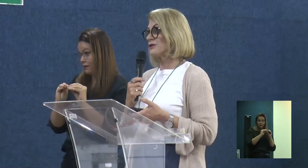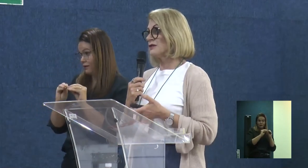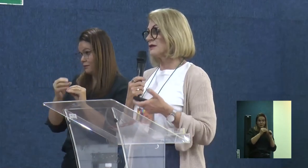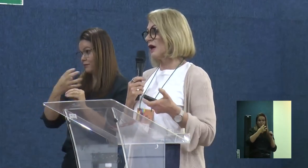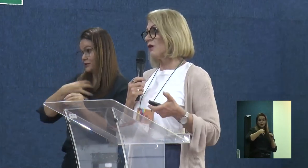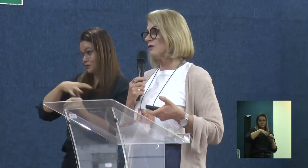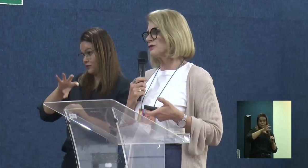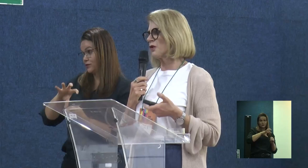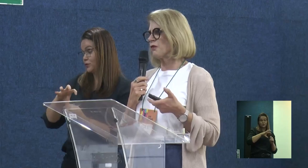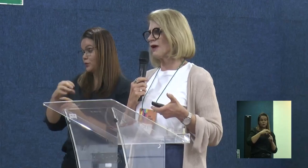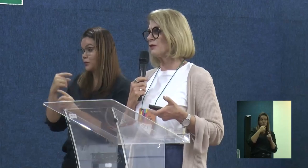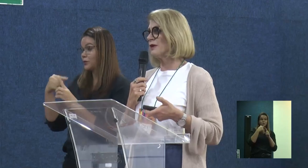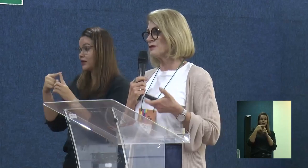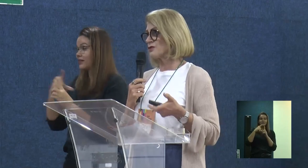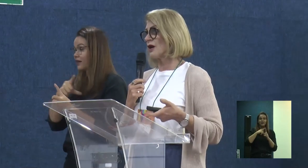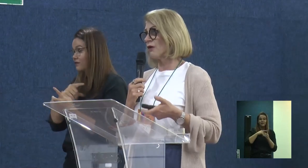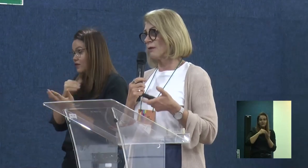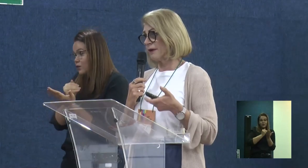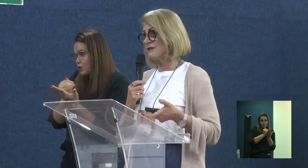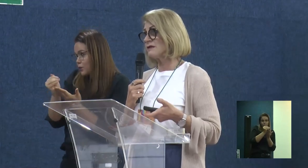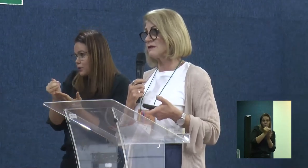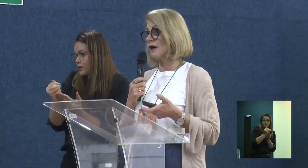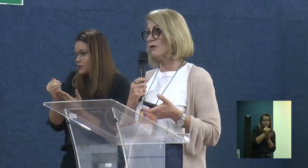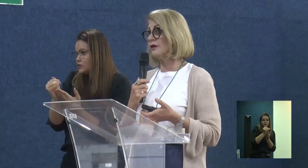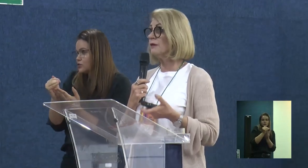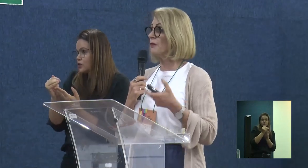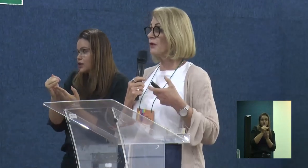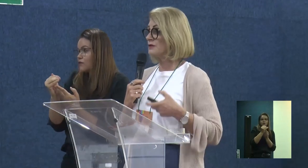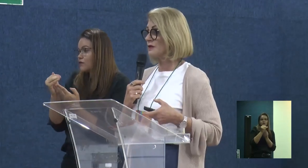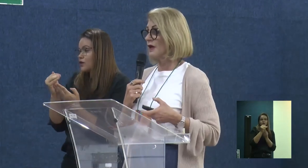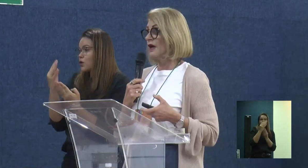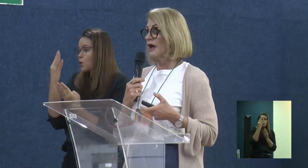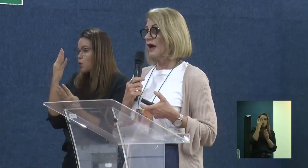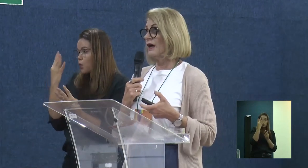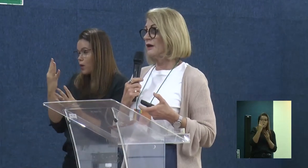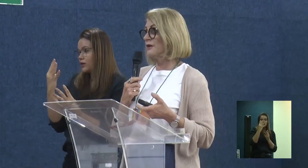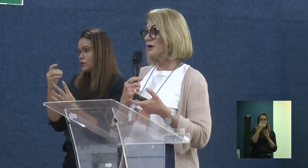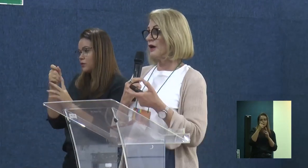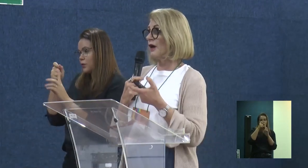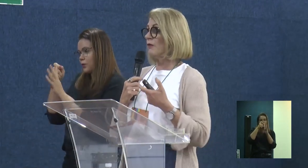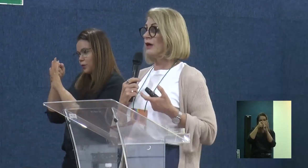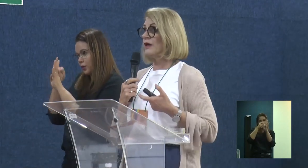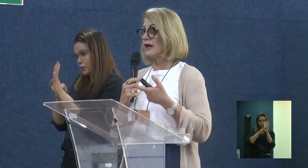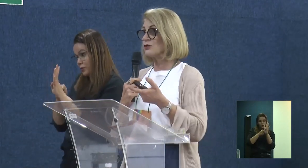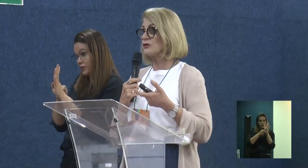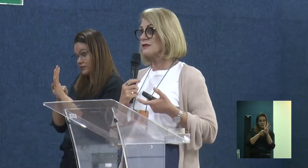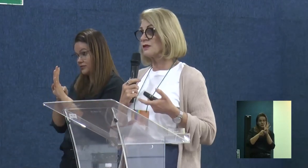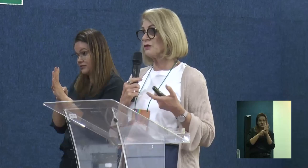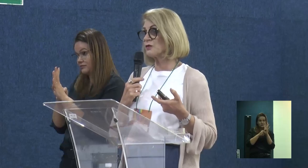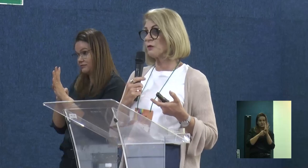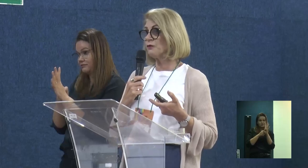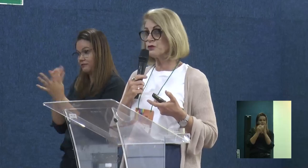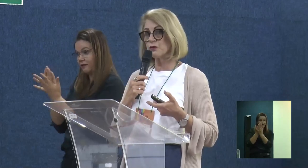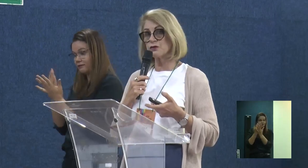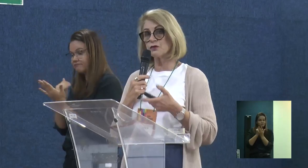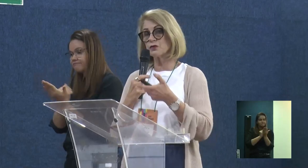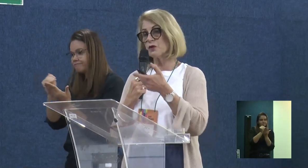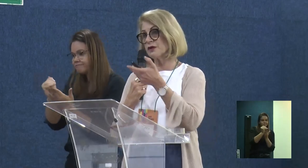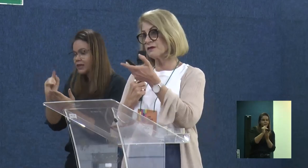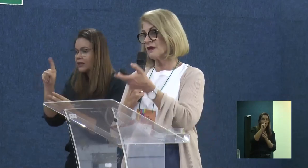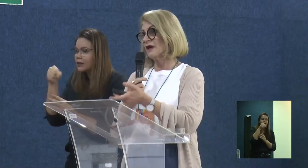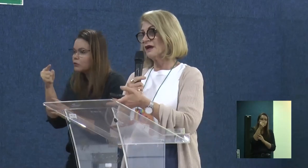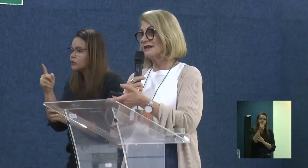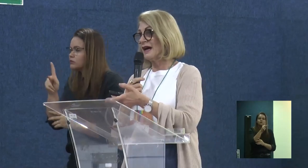a parte inicial, foram quatro meses de aula presencial, e depois a uma associação entre os